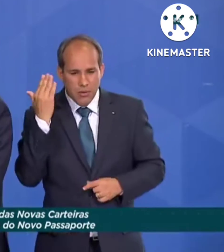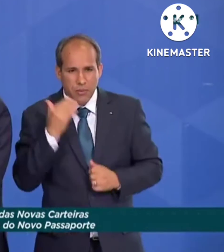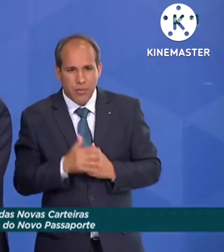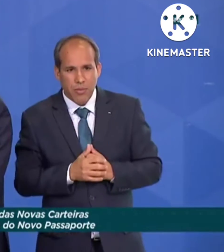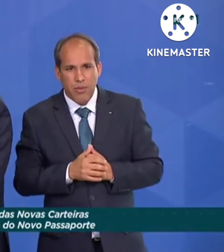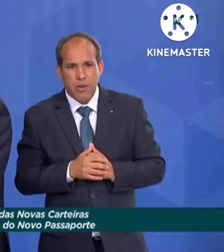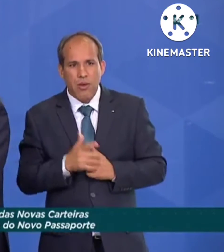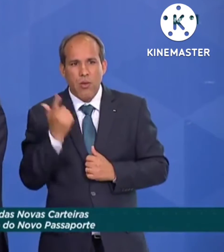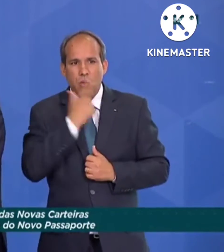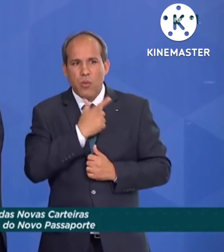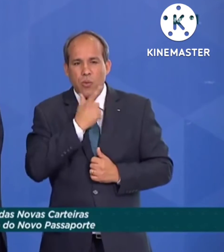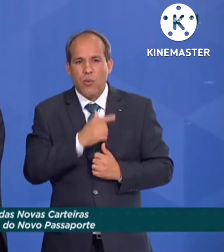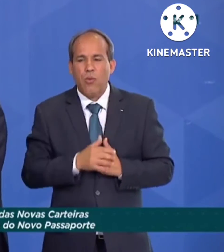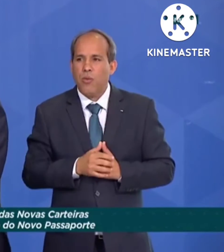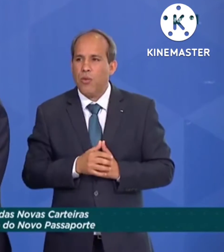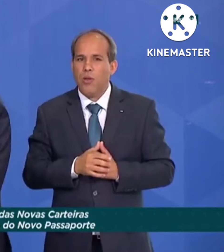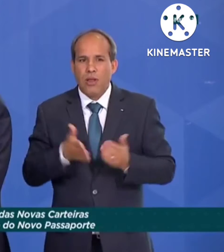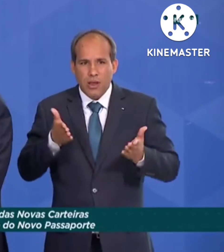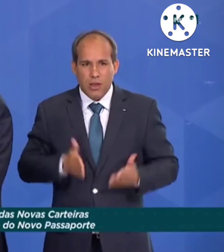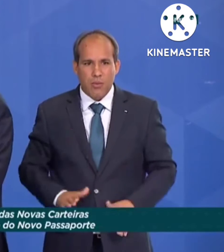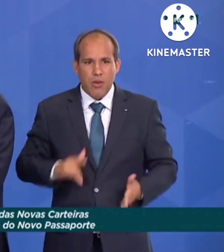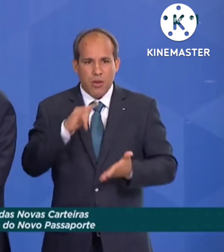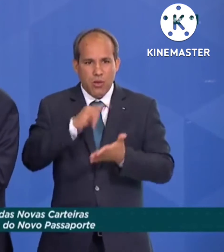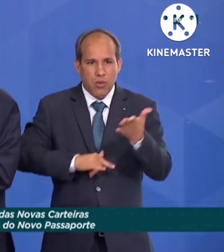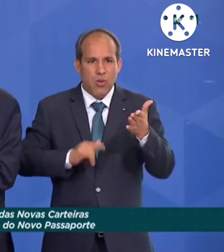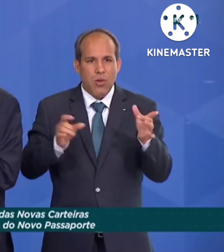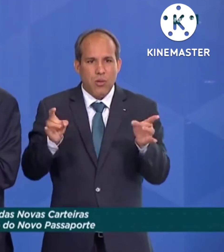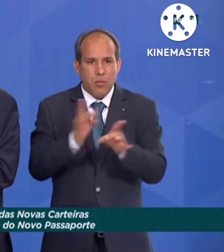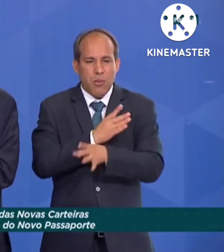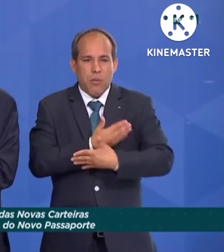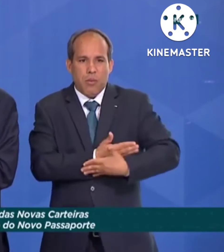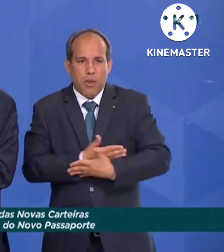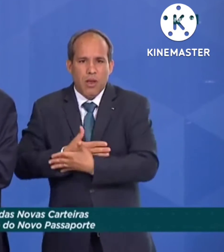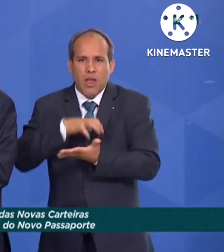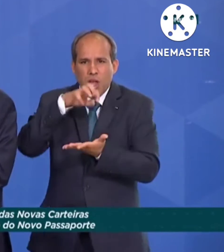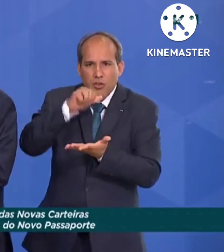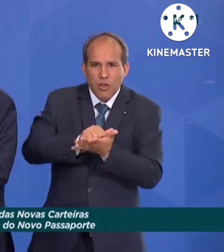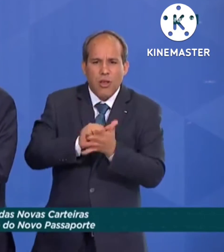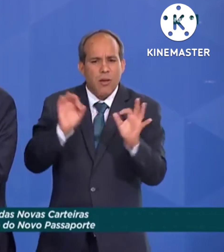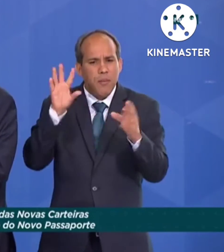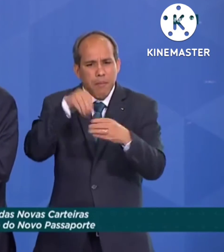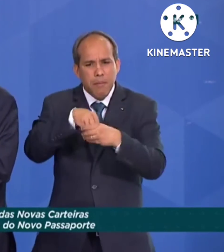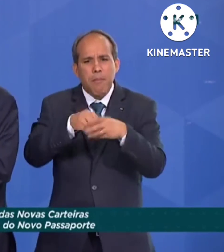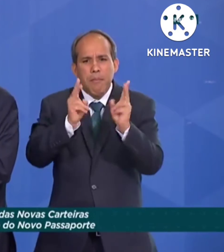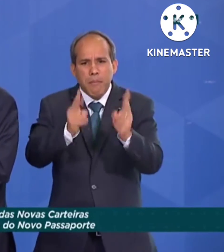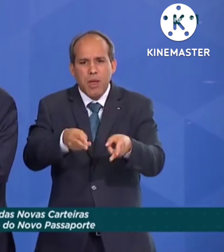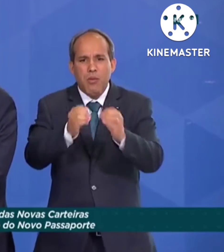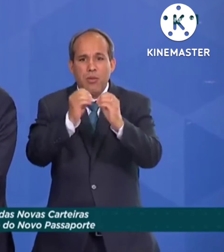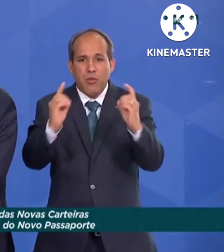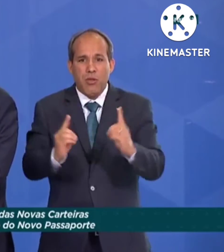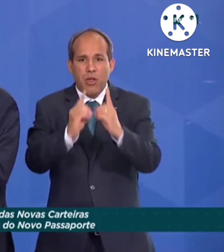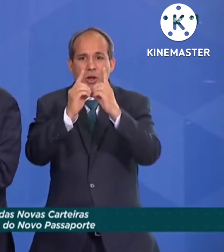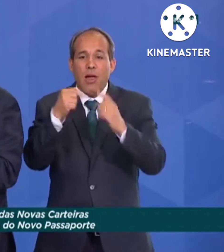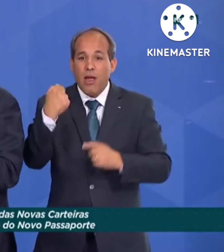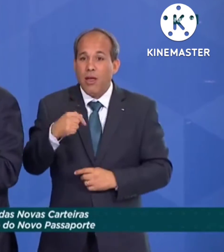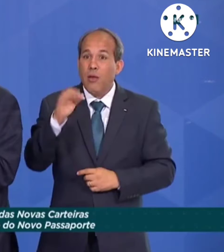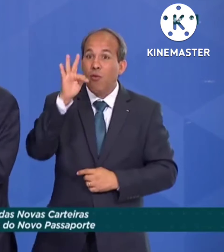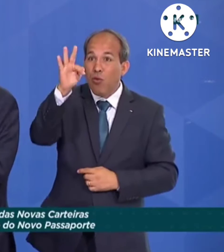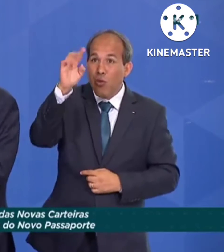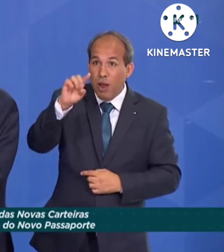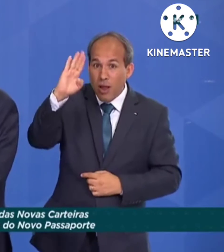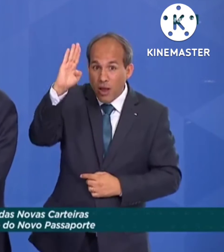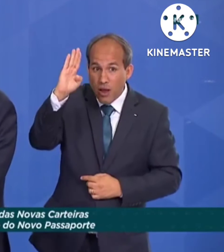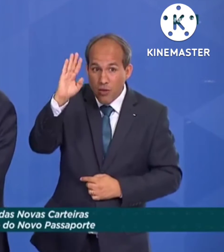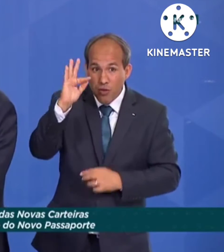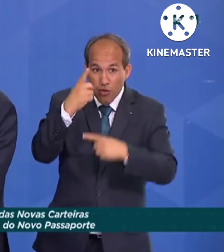o certificado de nascimento de uma criança ainda no hospital, já sendo registrado, digitalizado. Então, o Brasil, se o futuro é digital,